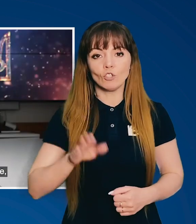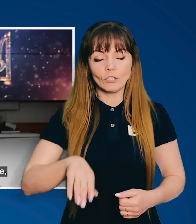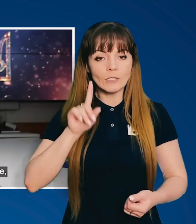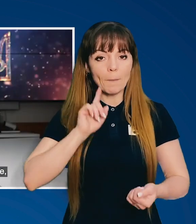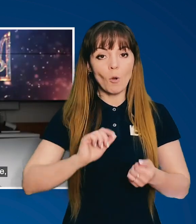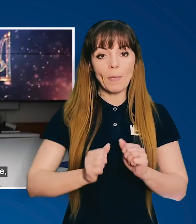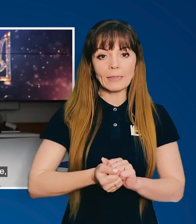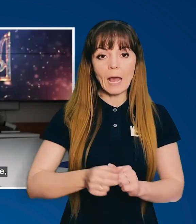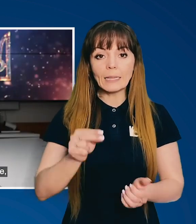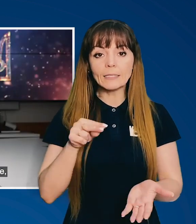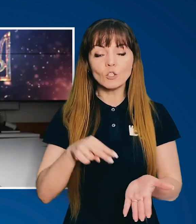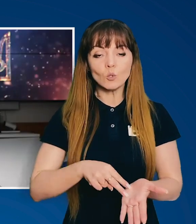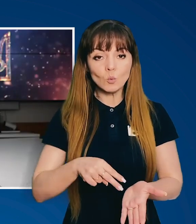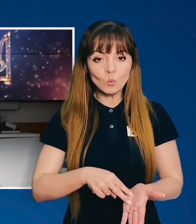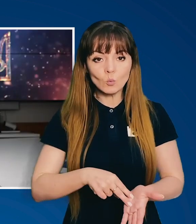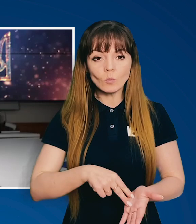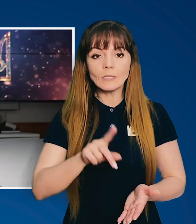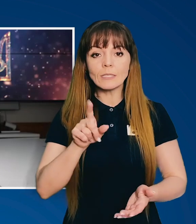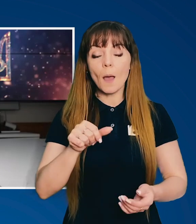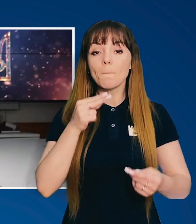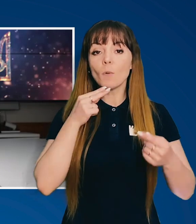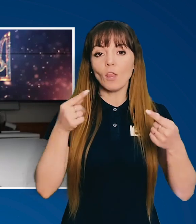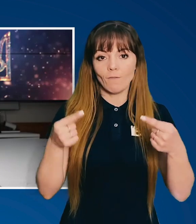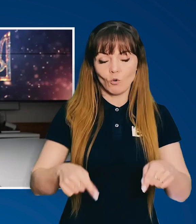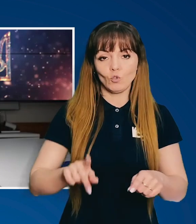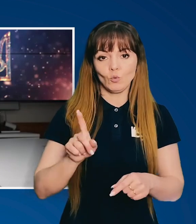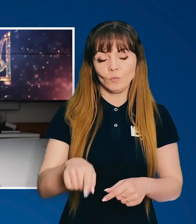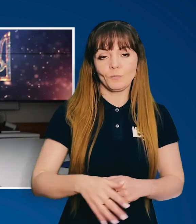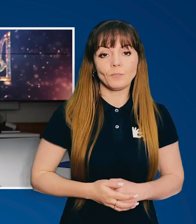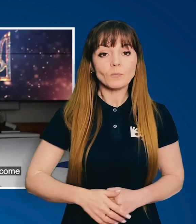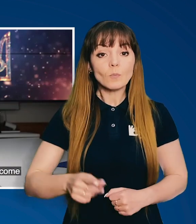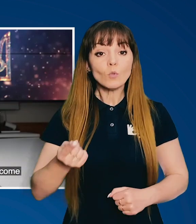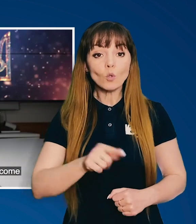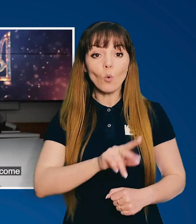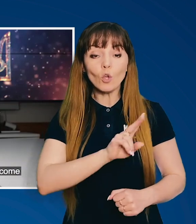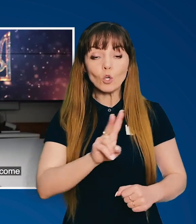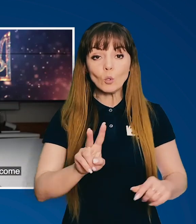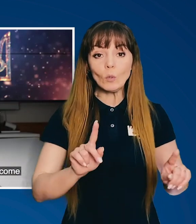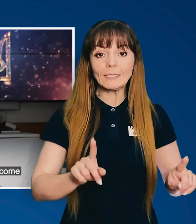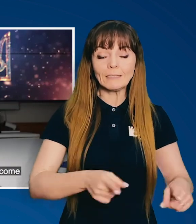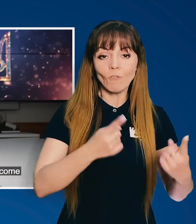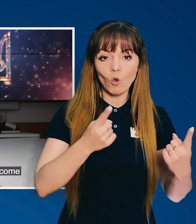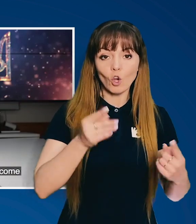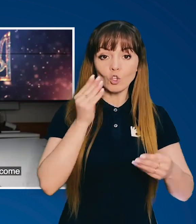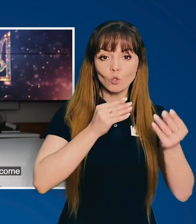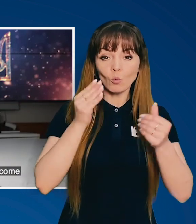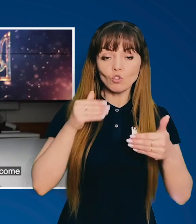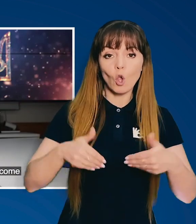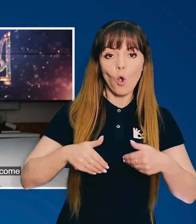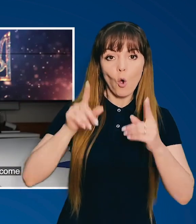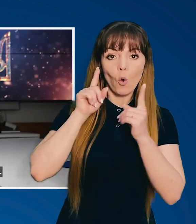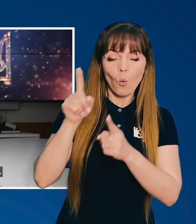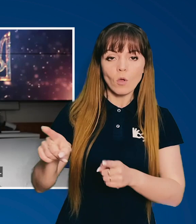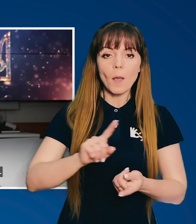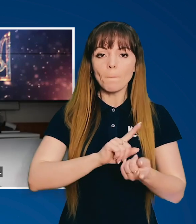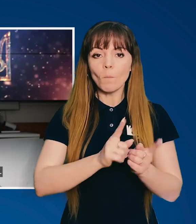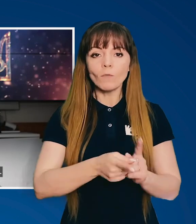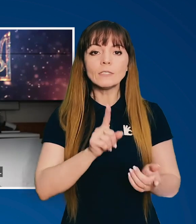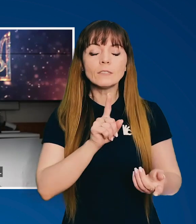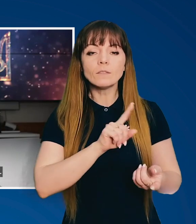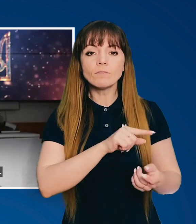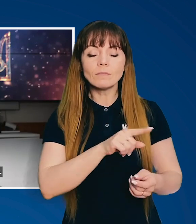назавжди запам'ятали ціну, зокрема й за продовольчу кризу. Той, хто створює штучний голод, повинен